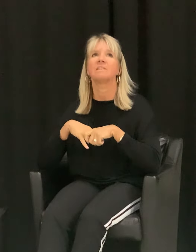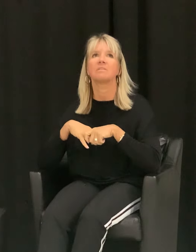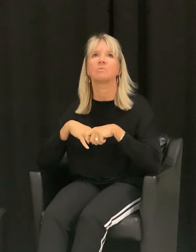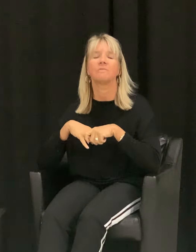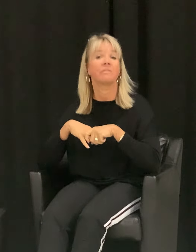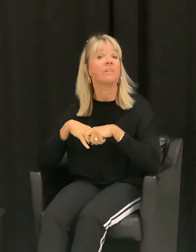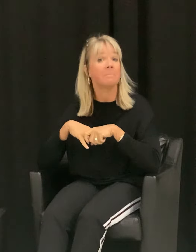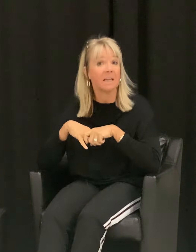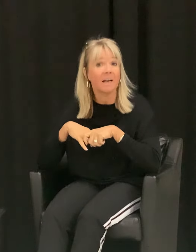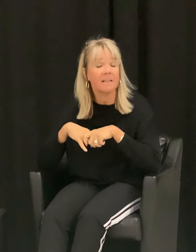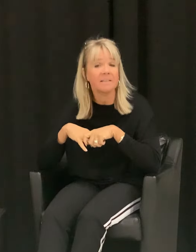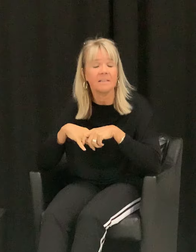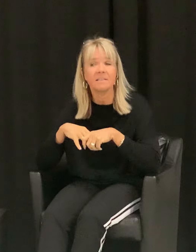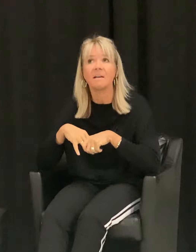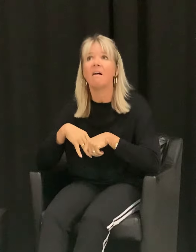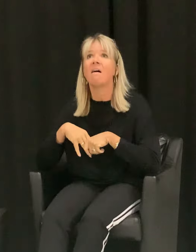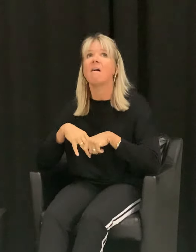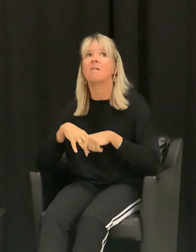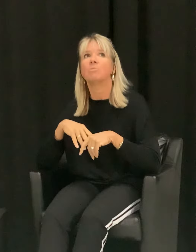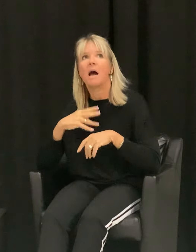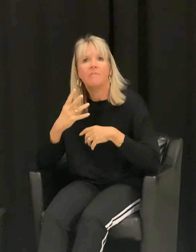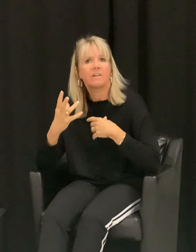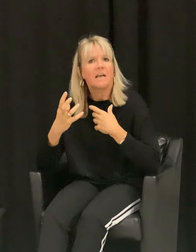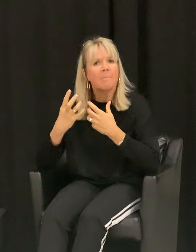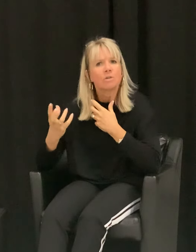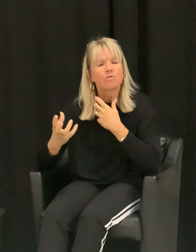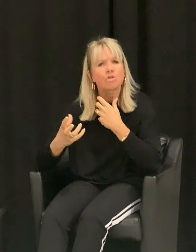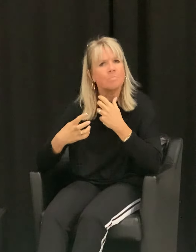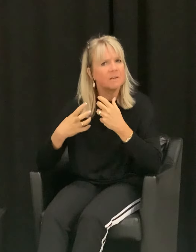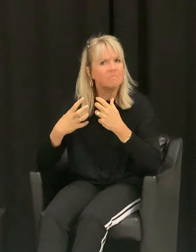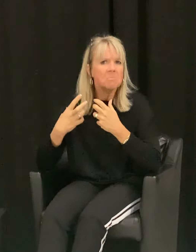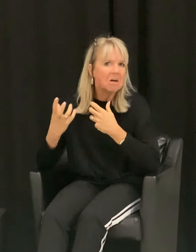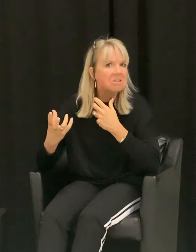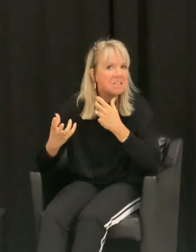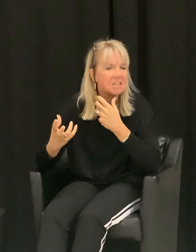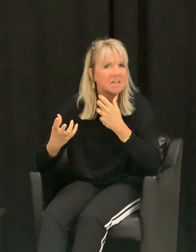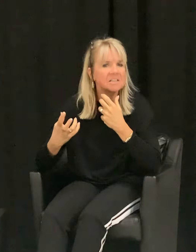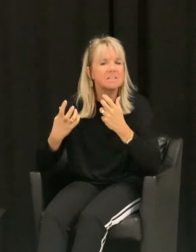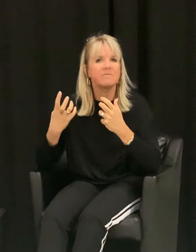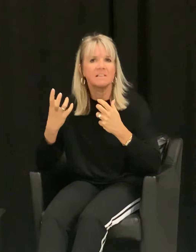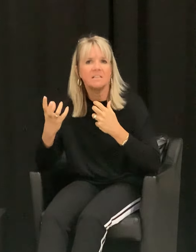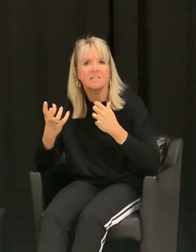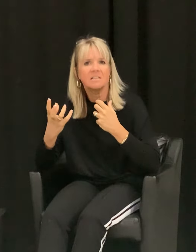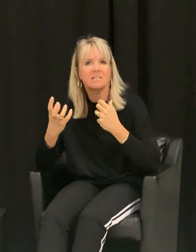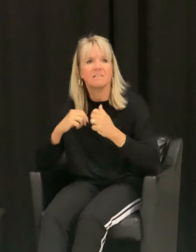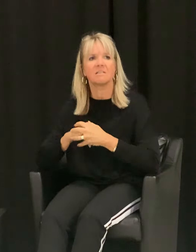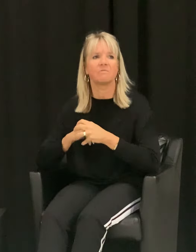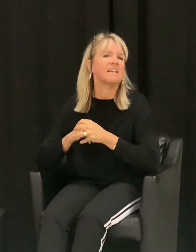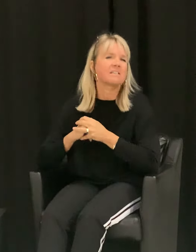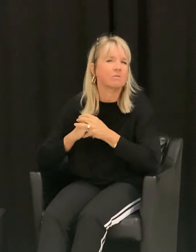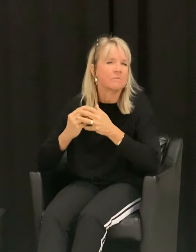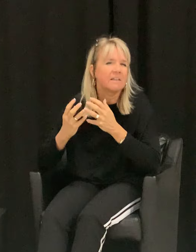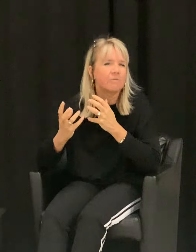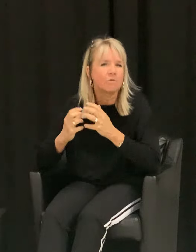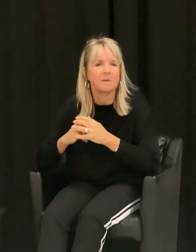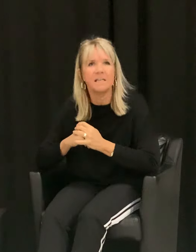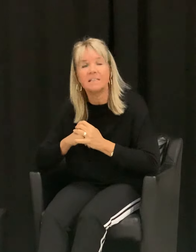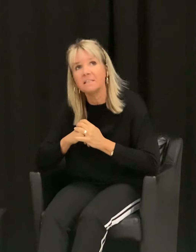Vesco Swing viel mit eingesetzt, um einfach da mal zu schnuppern, wie machen die das, was ist Vesco Swing, worum geht es?